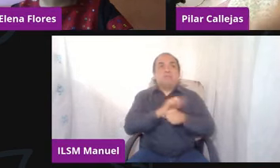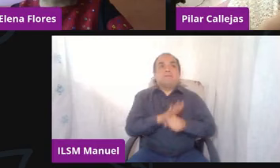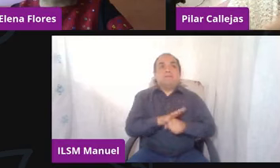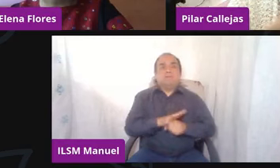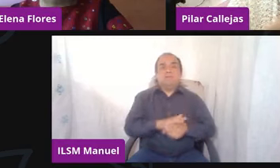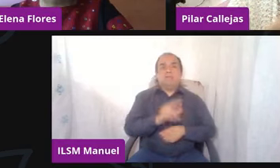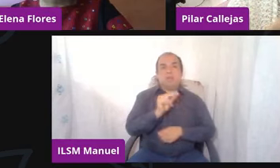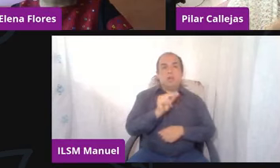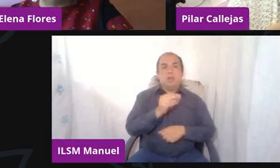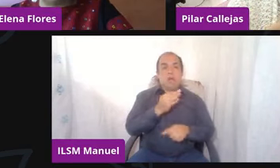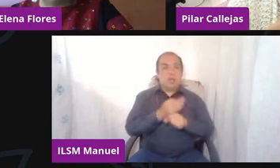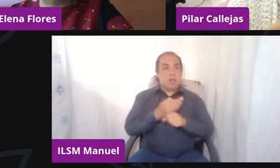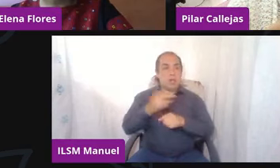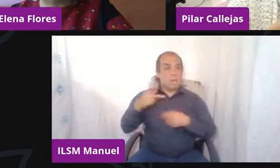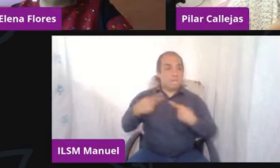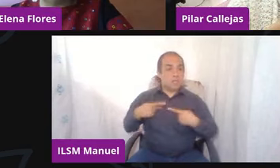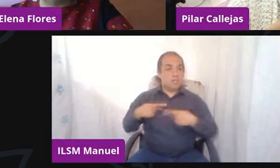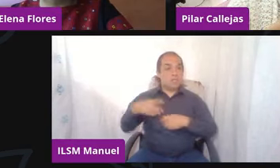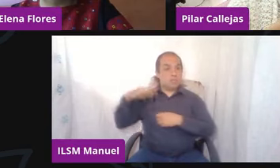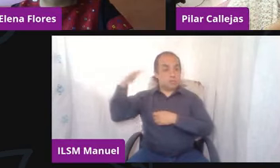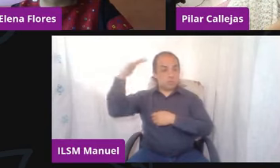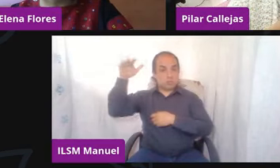mientras la figura adulta se mantenga